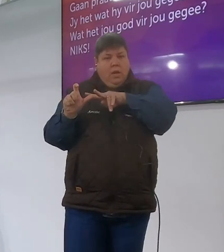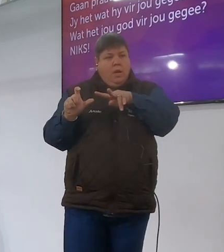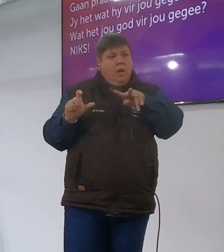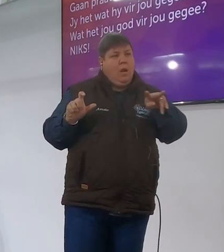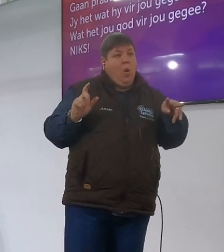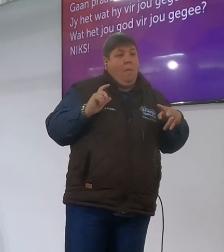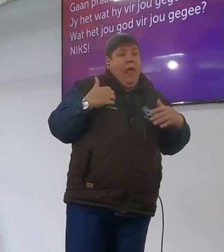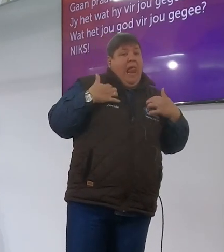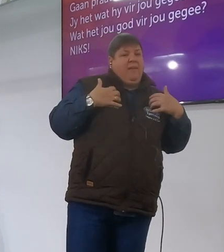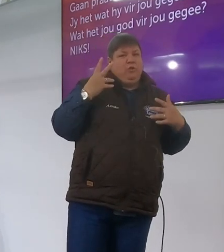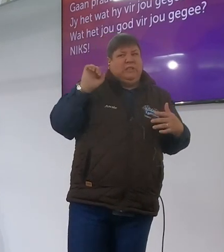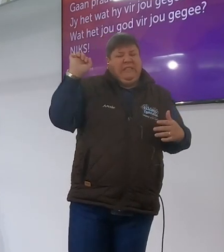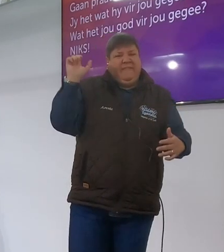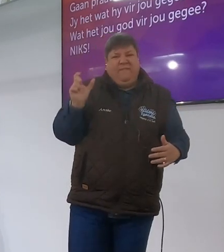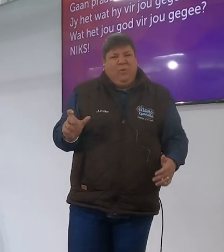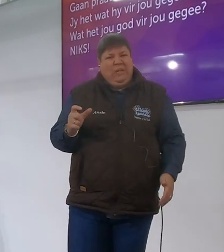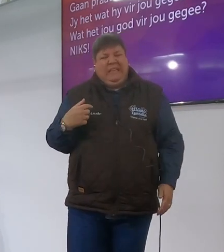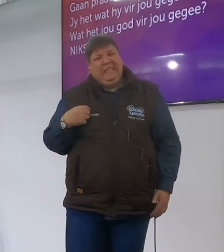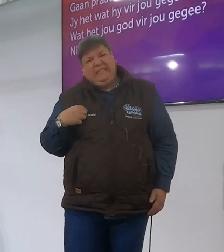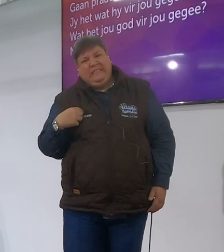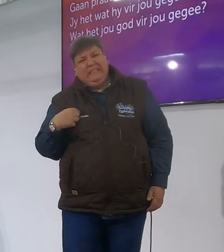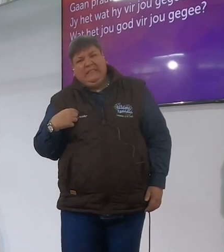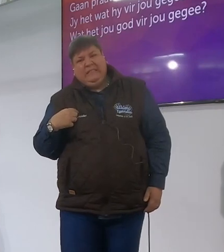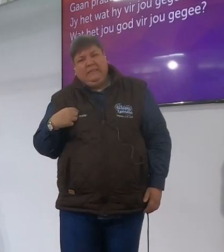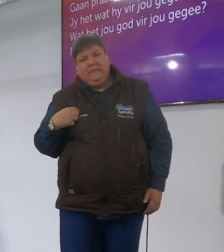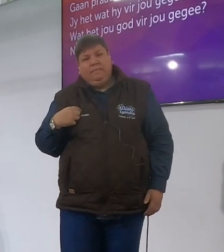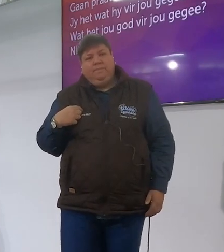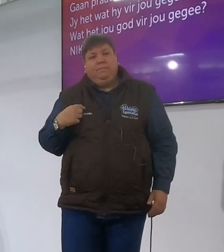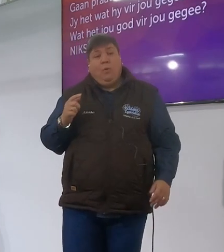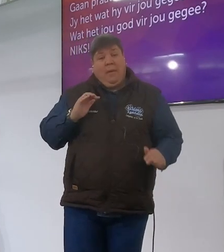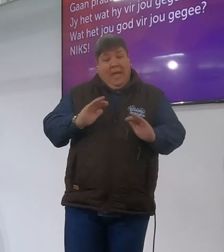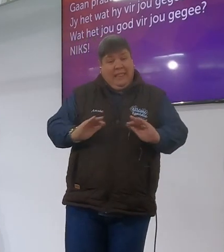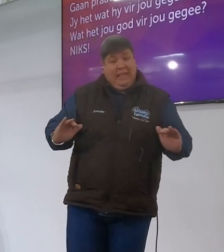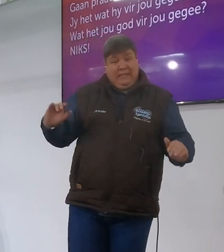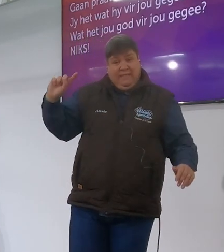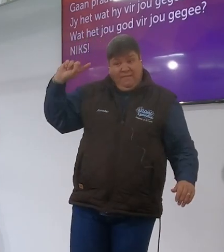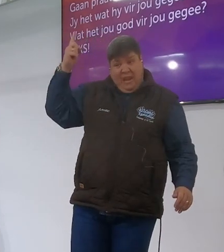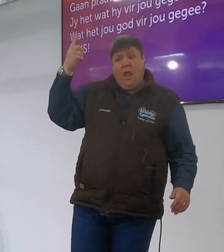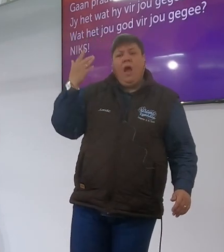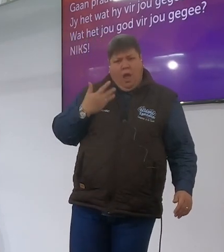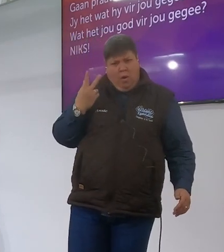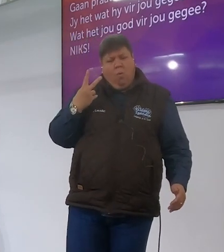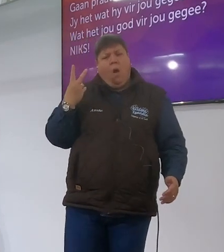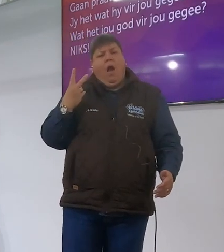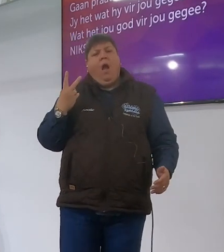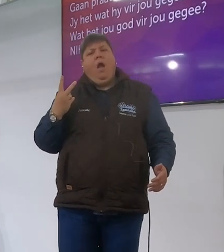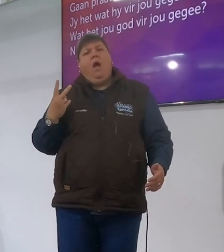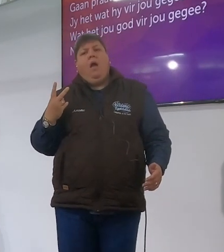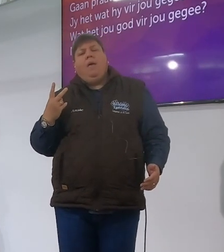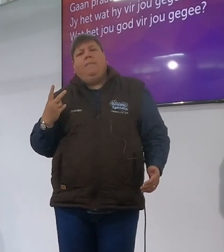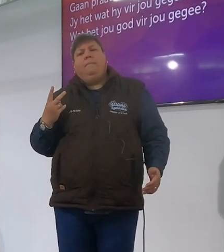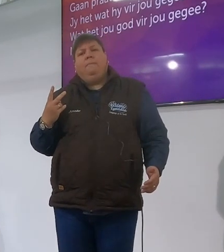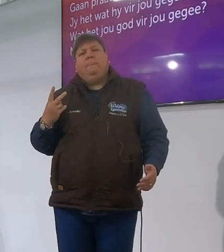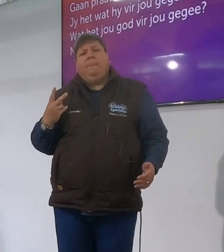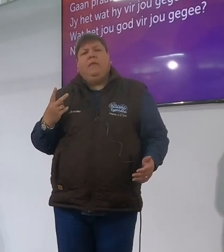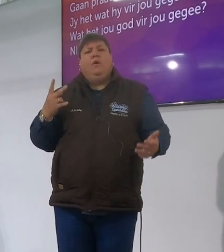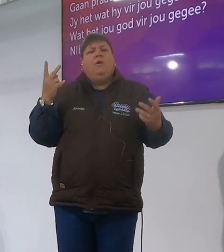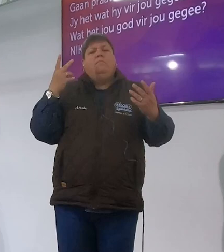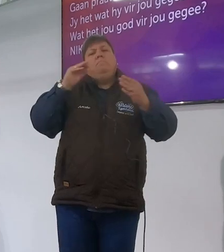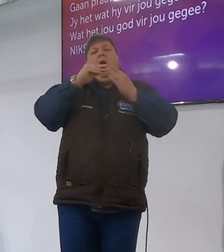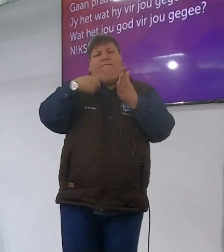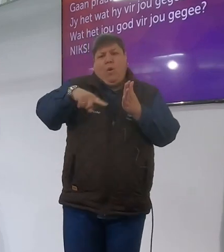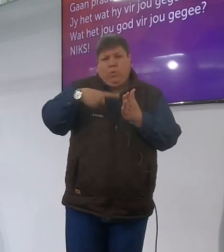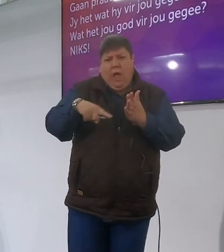nie volgens die woord te leef nie om nie met hulle self want kinders van die Heere kan ook hee wat die ammonitiese